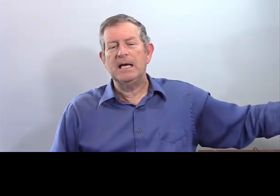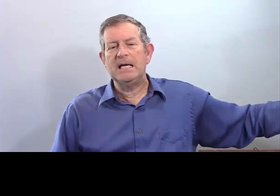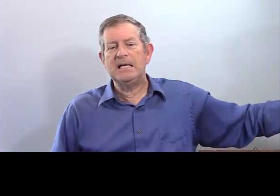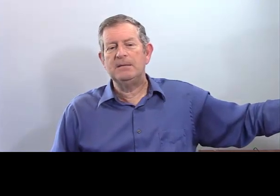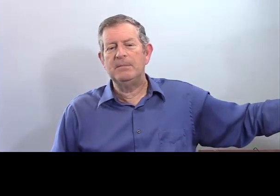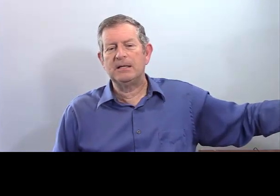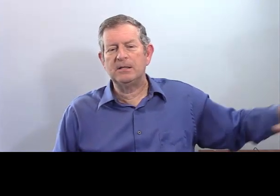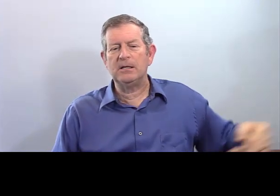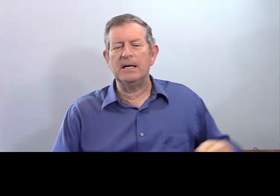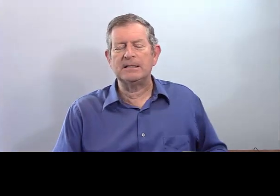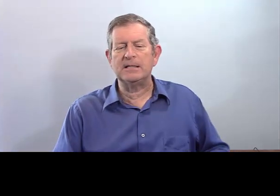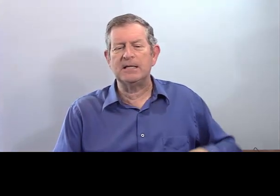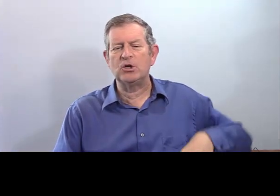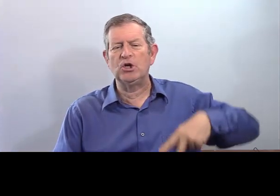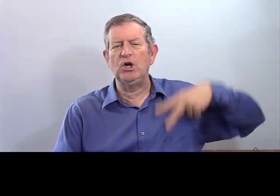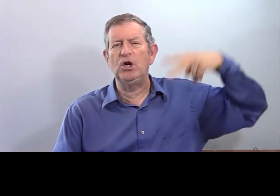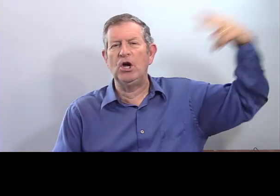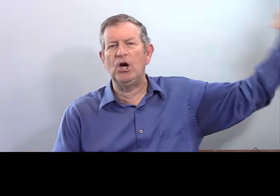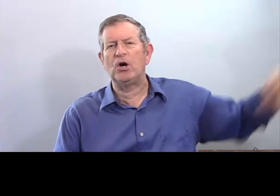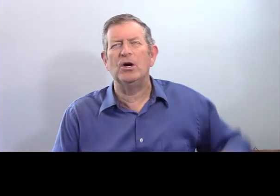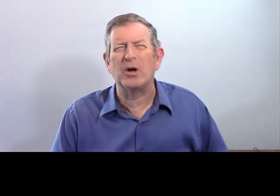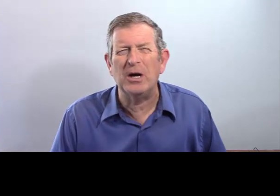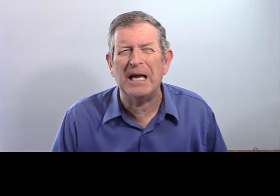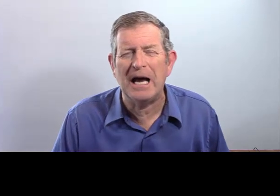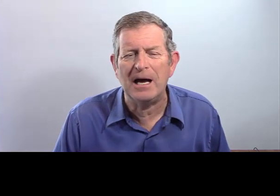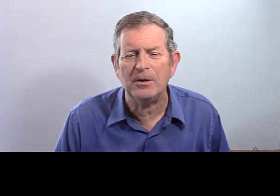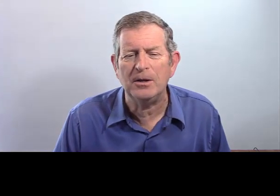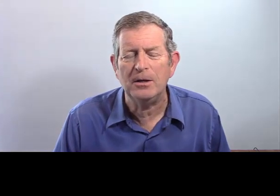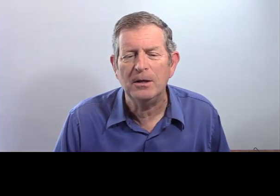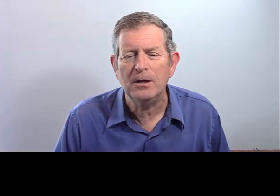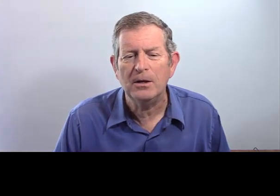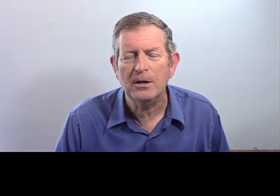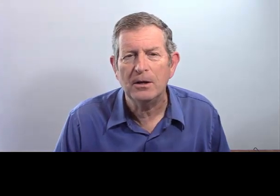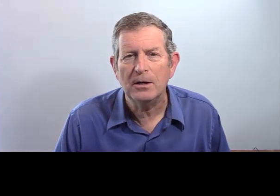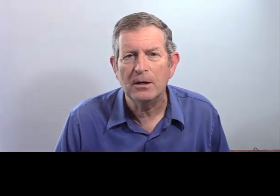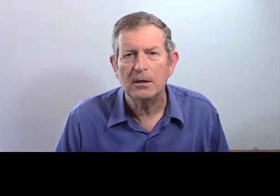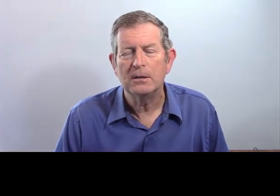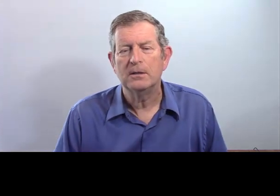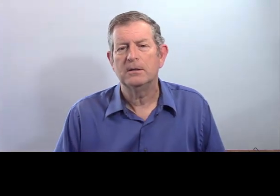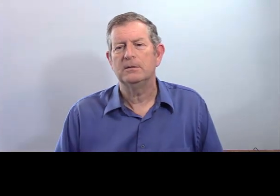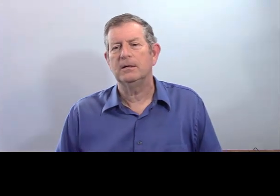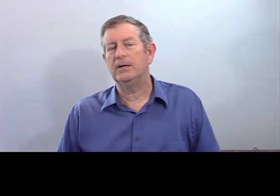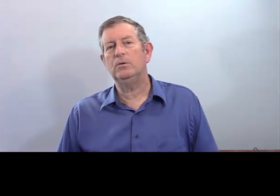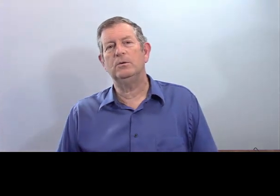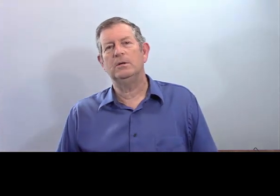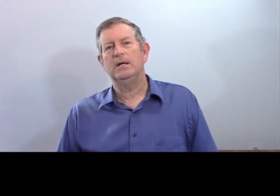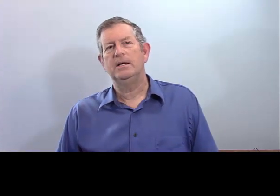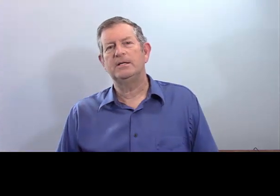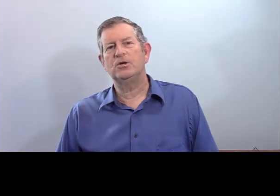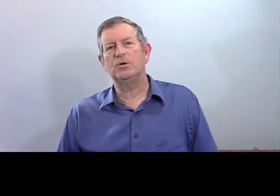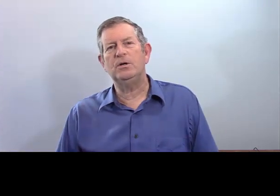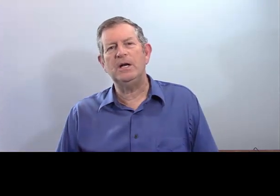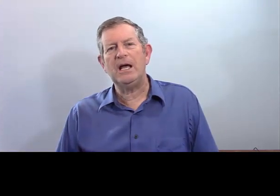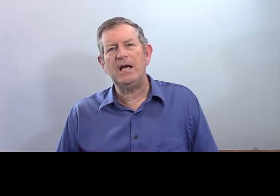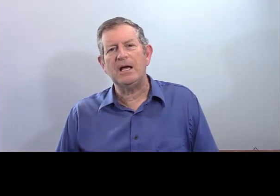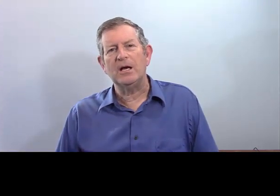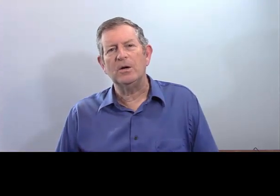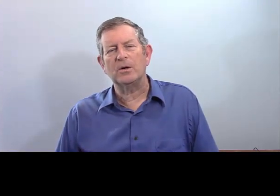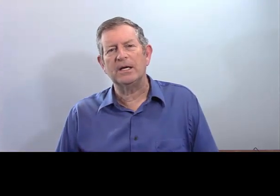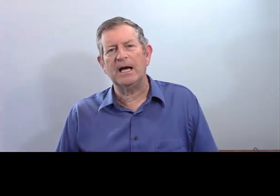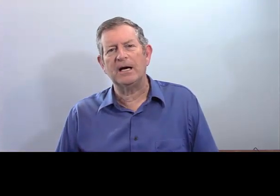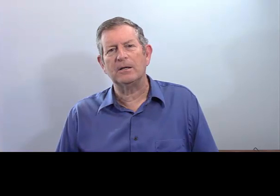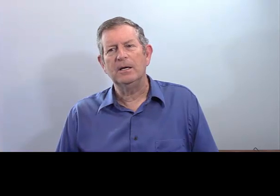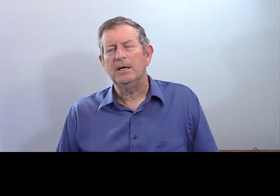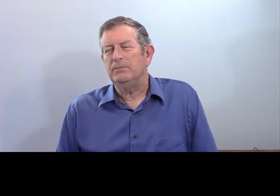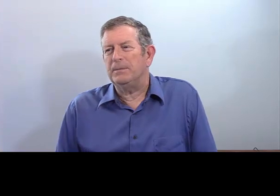Et maintenant, est-ce que c'est je leur regarde ? Je les regarde. Ah non. C'est je les